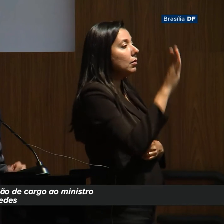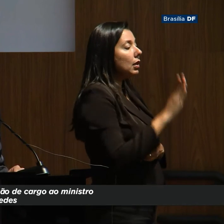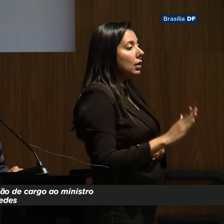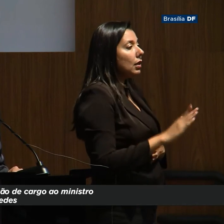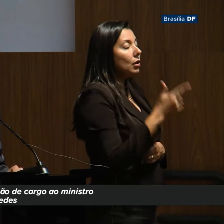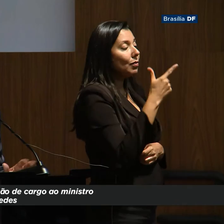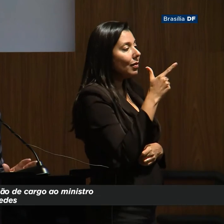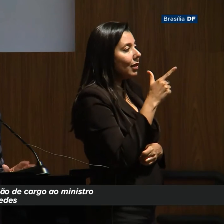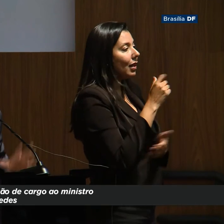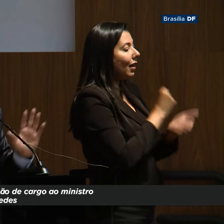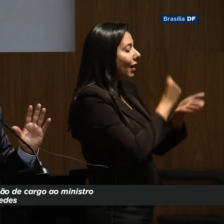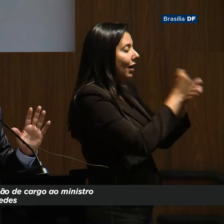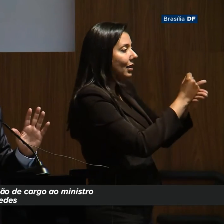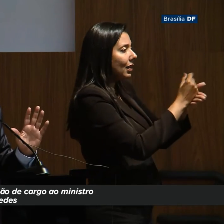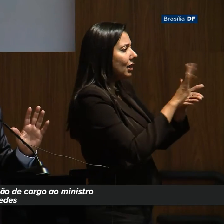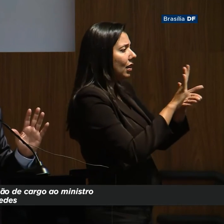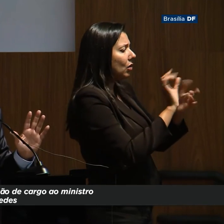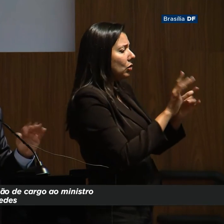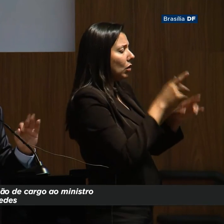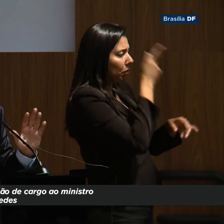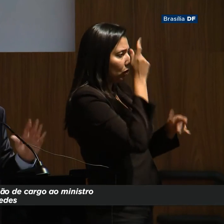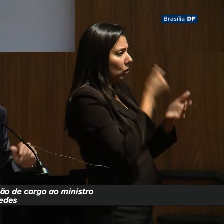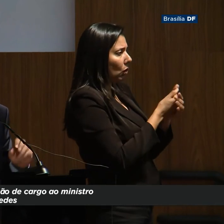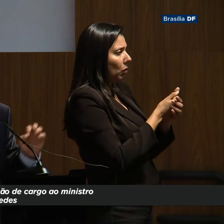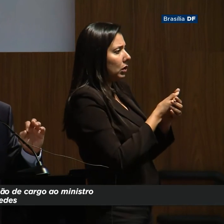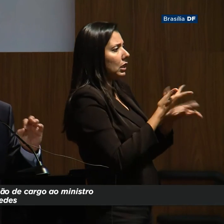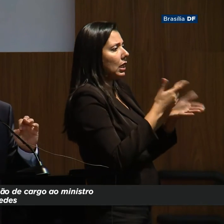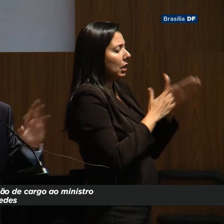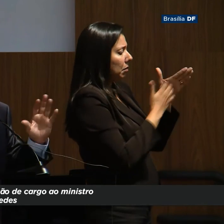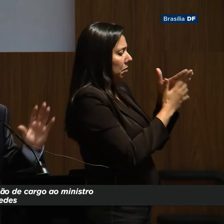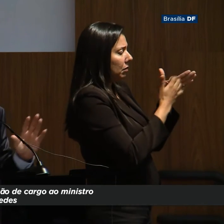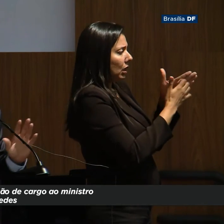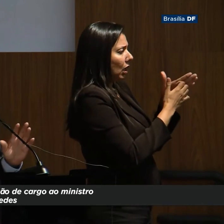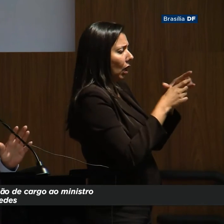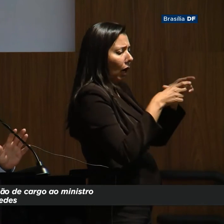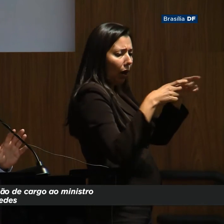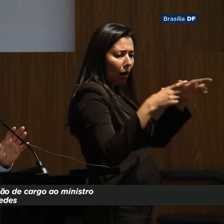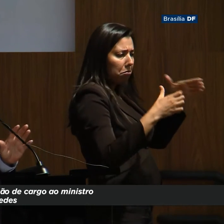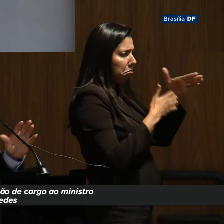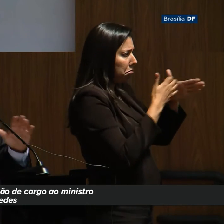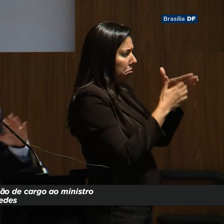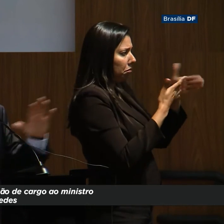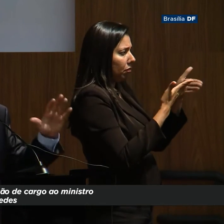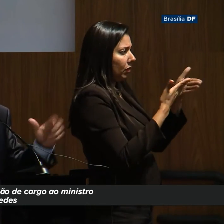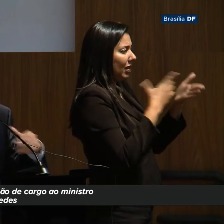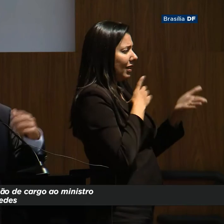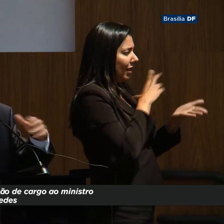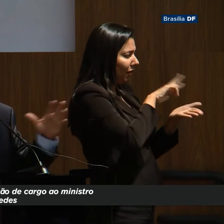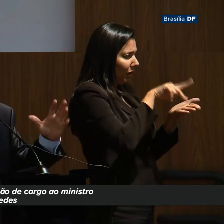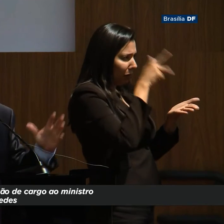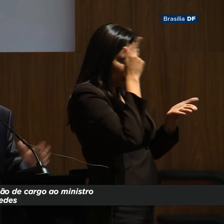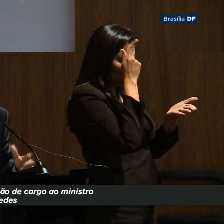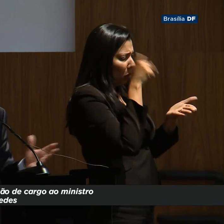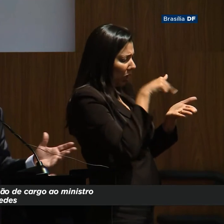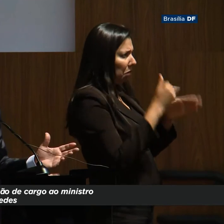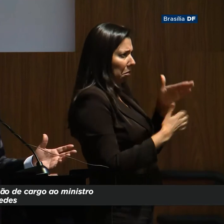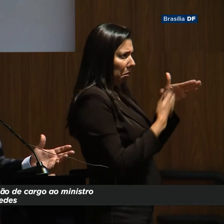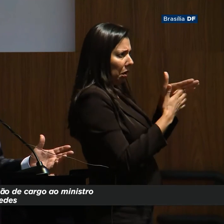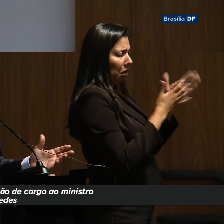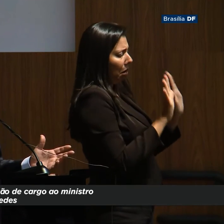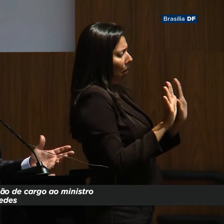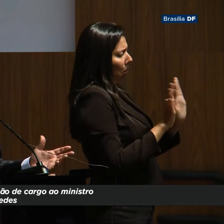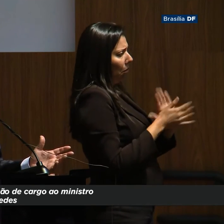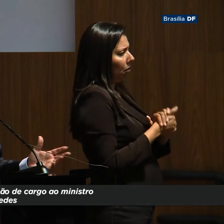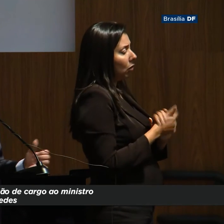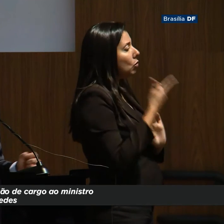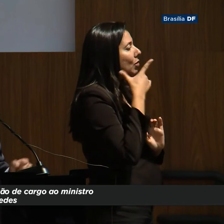milhões e não tem carteira, eles estão desempregados? Não, são autoempregados, são empresários, é um país de grandes empresários, tem muita gente que é empresária, é um